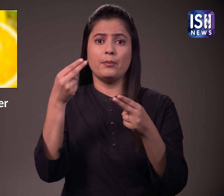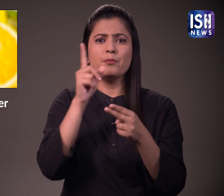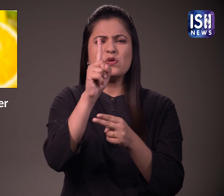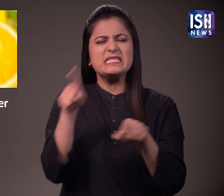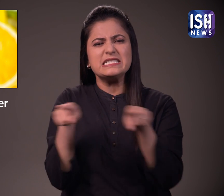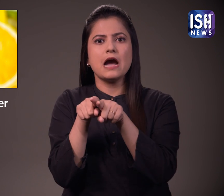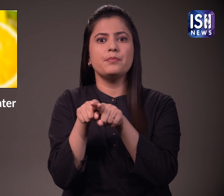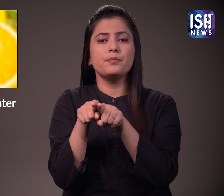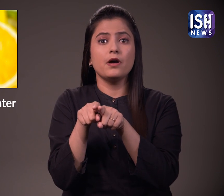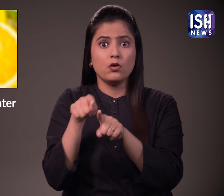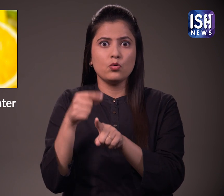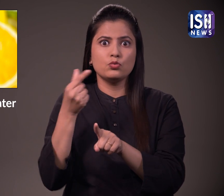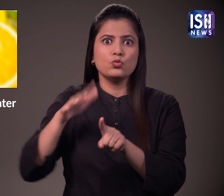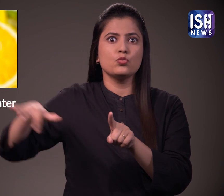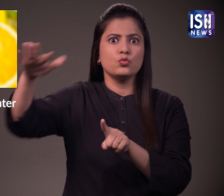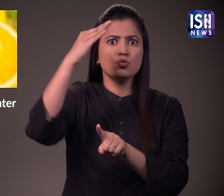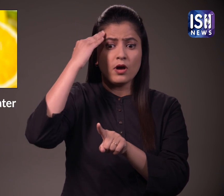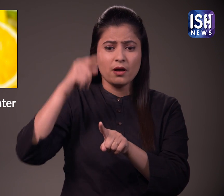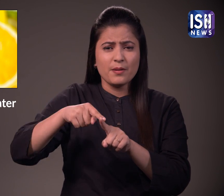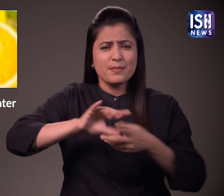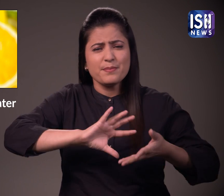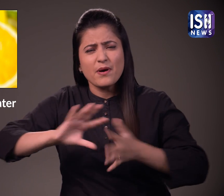आम तोर पर Orange Flower Water भी कहा जाता है